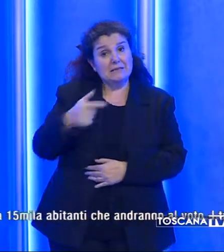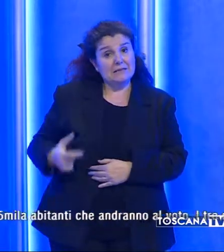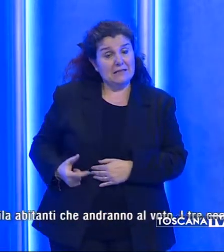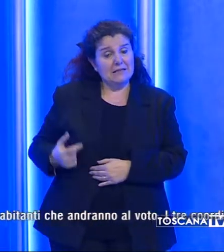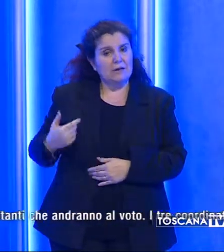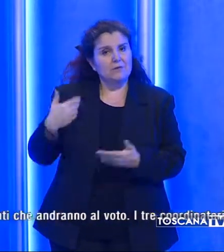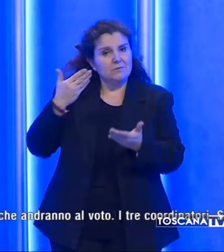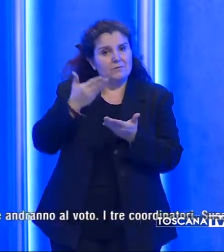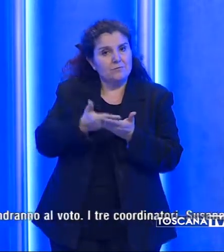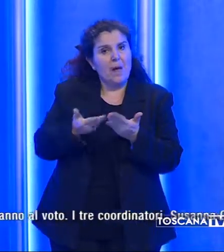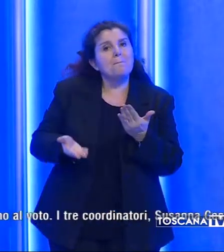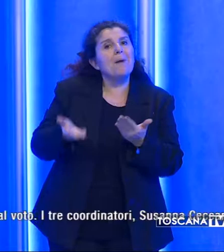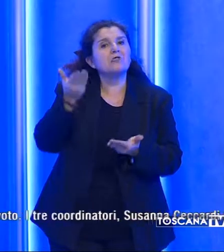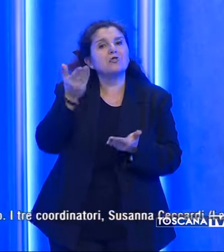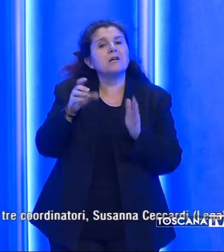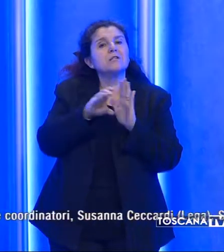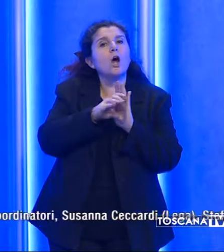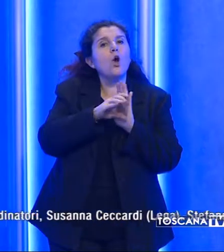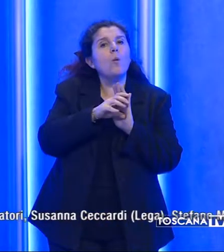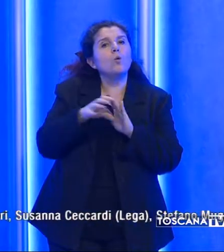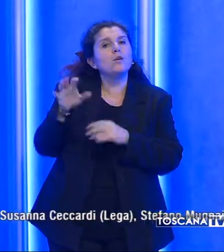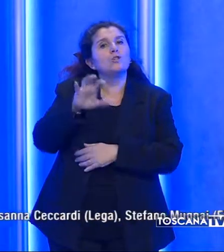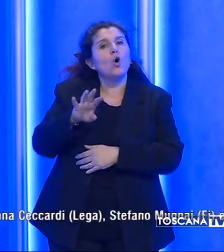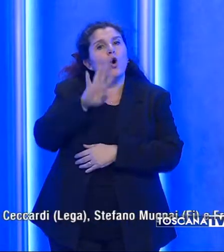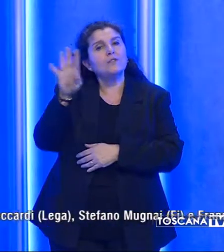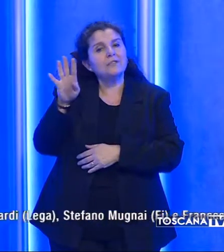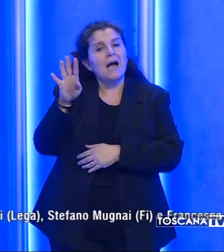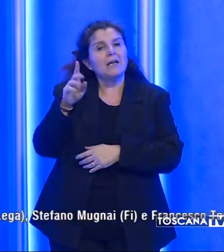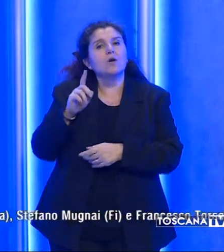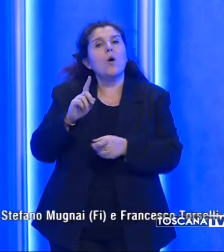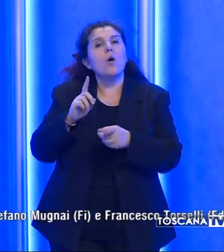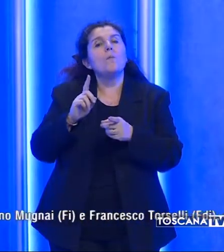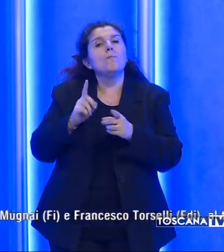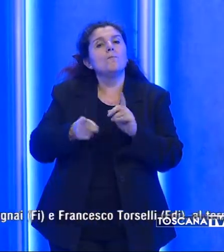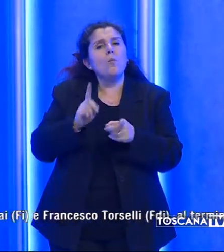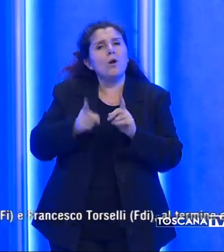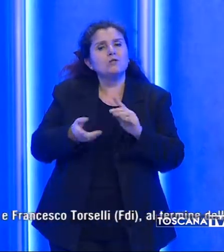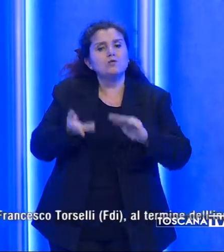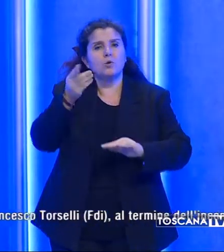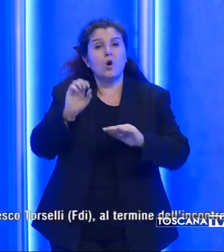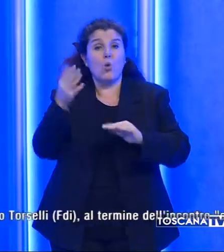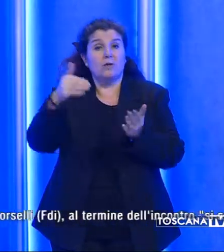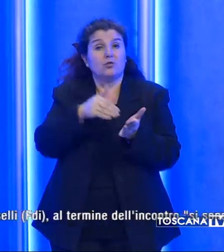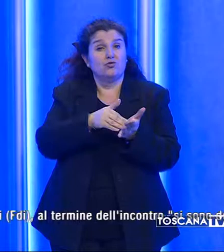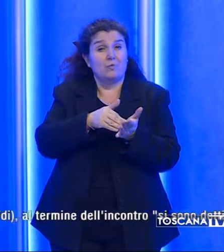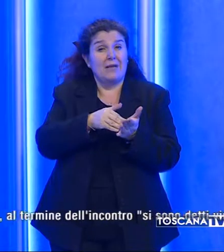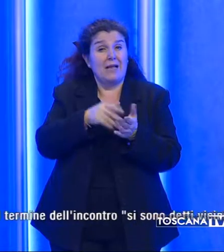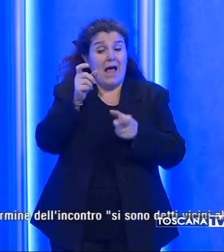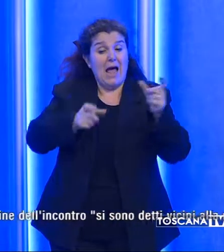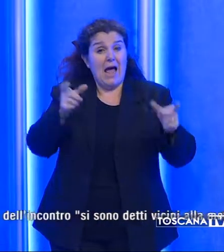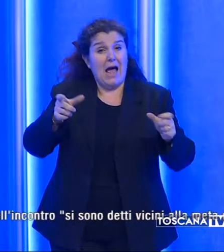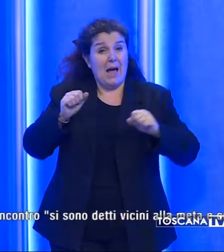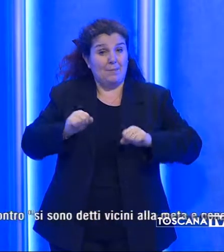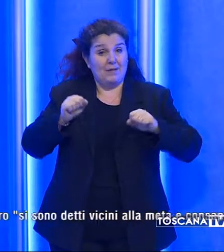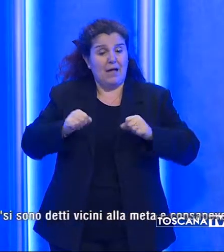presentare nella maggioranza dei comuni toscani con popolazione superiore a 15.000 abitanti che andranno a